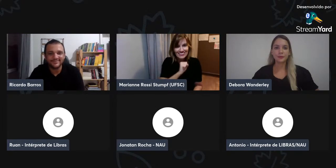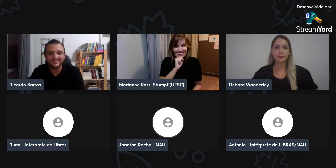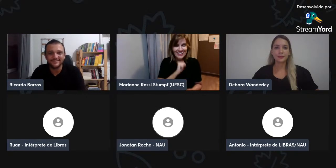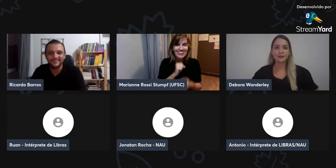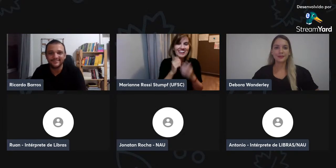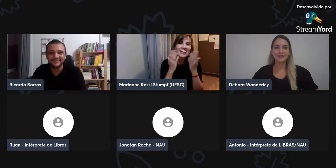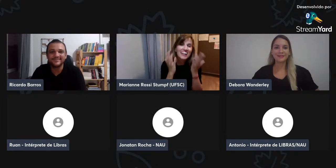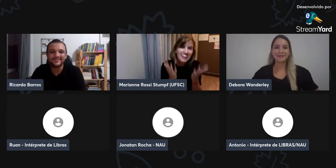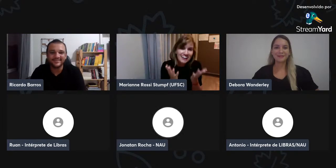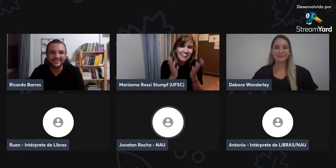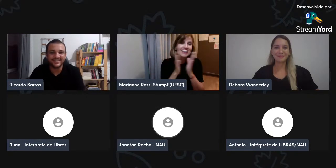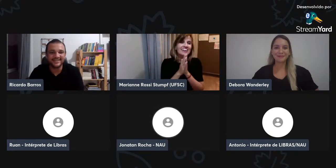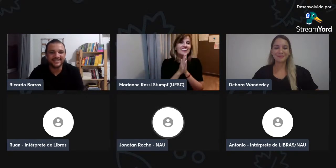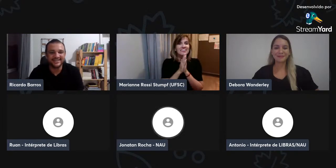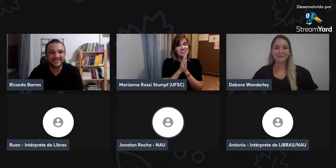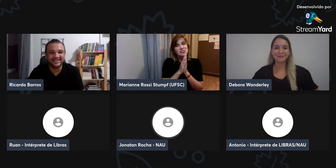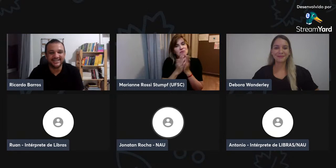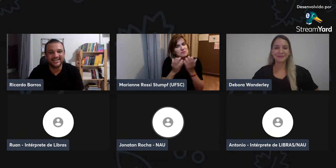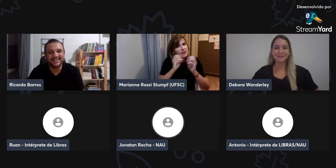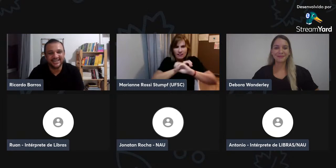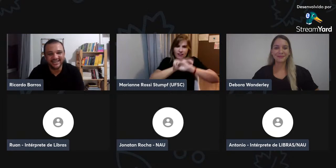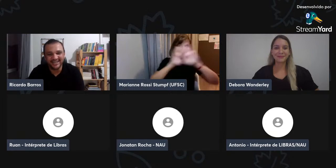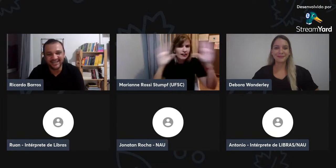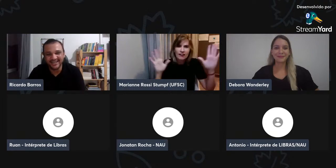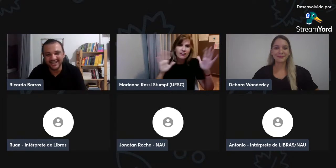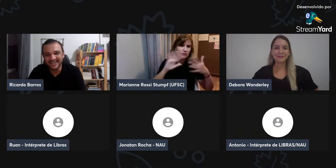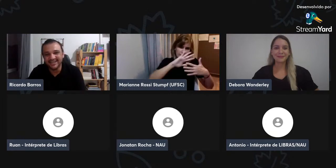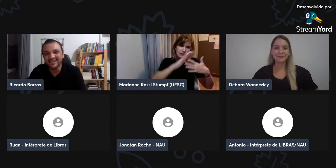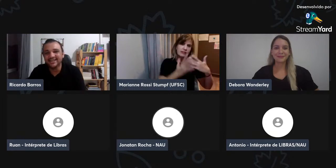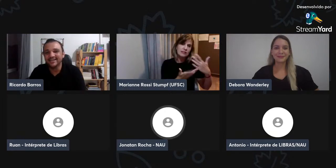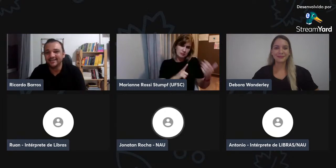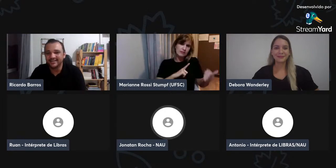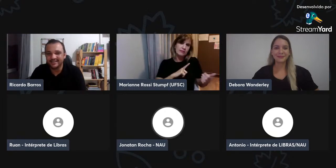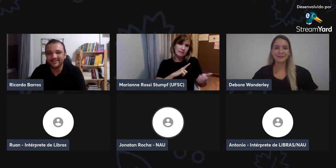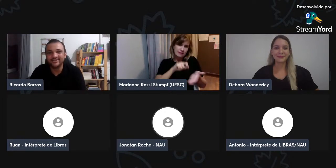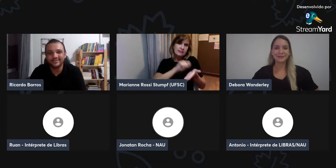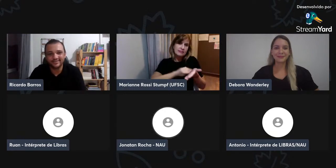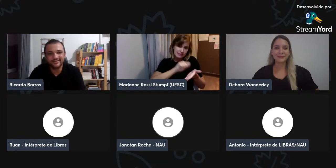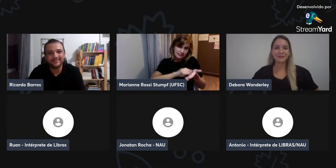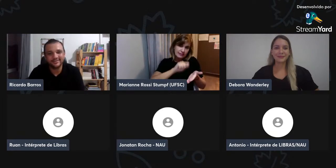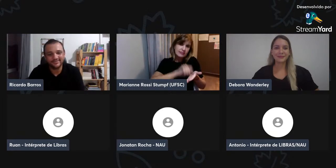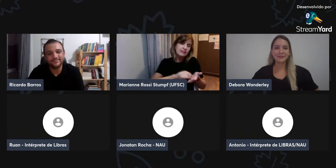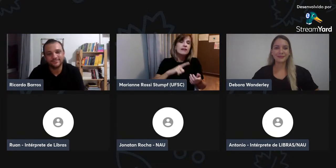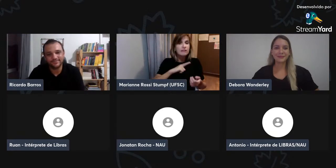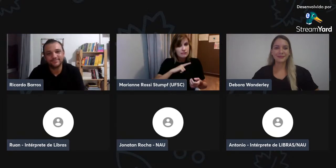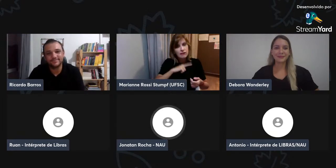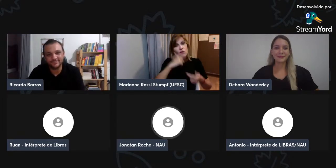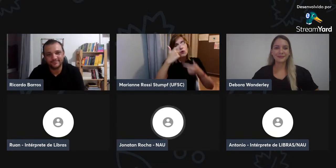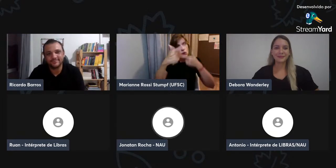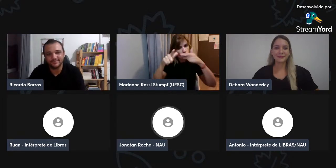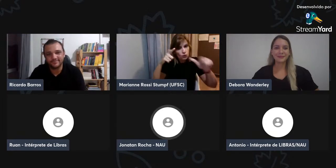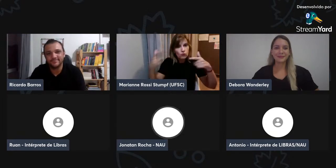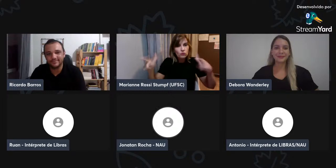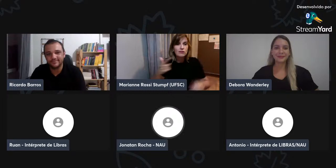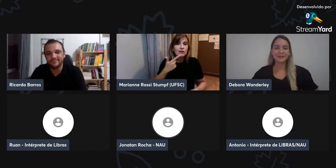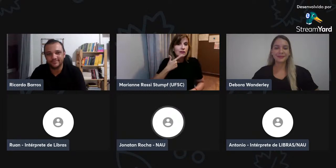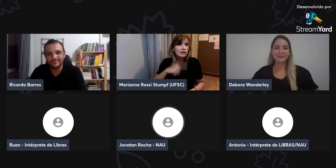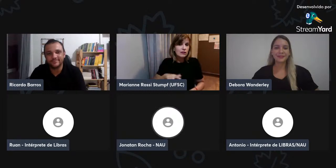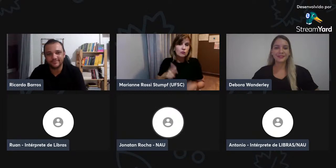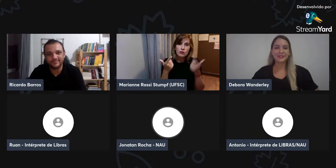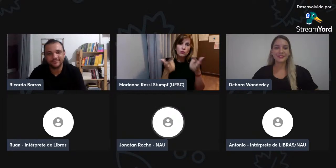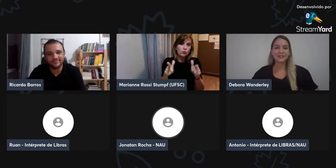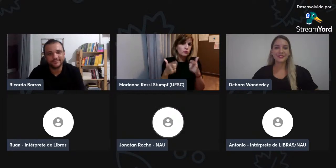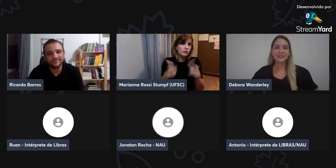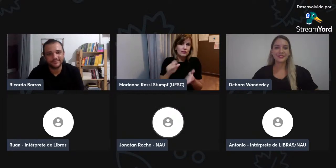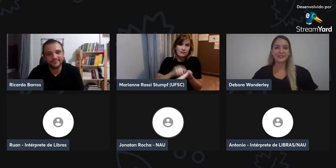então, essa pergunta é antiga, né, de 2000 para cá, né, então, está claro que a escrita,